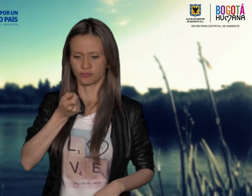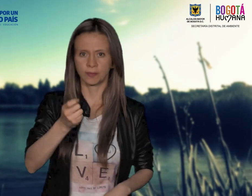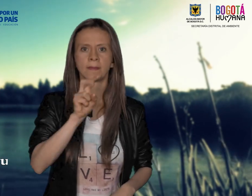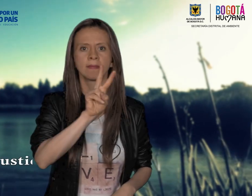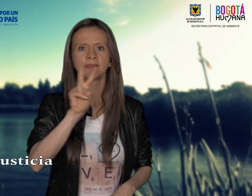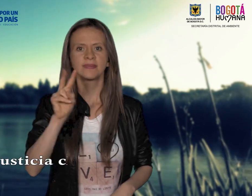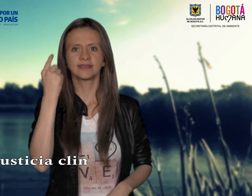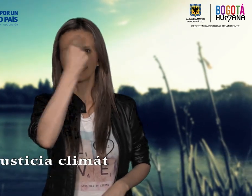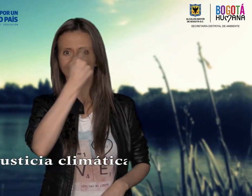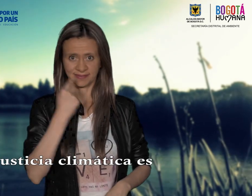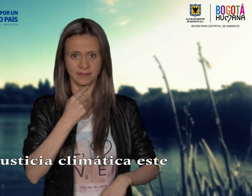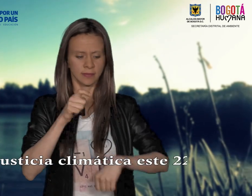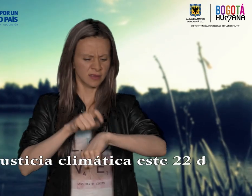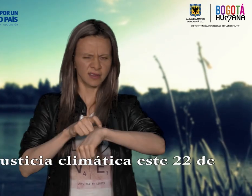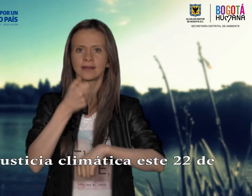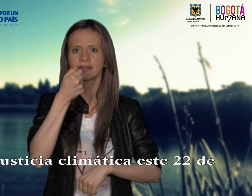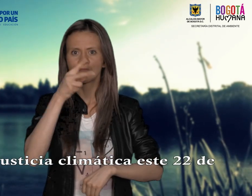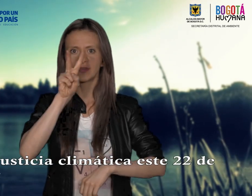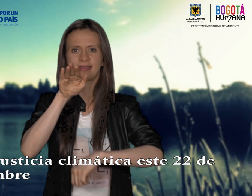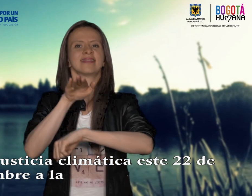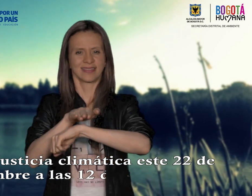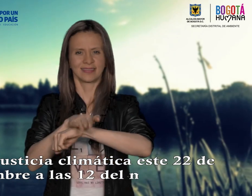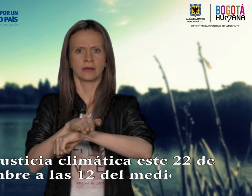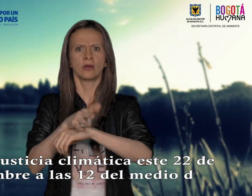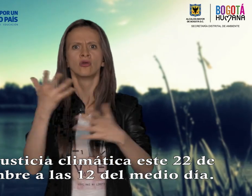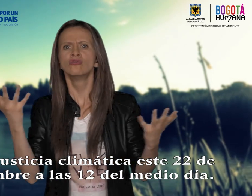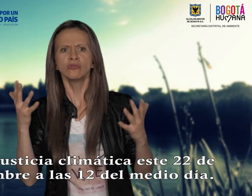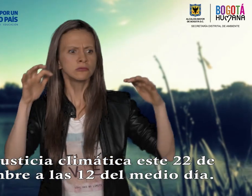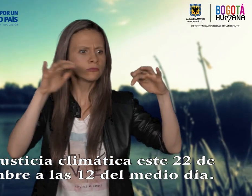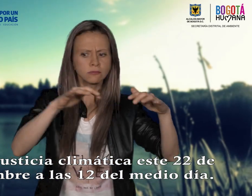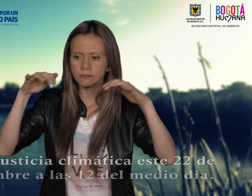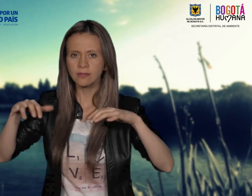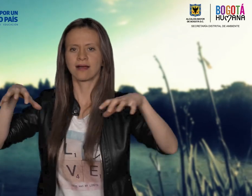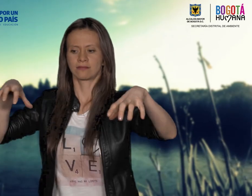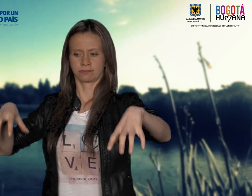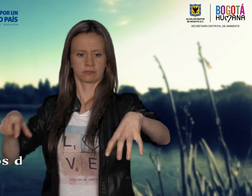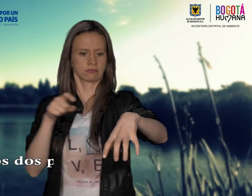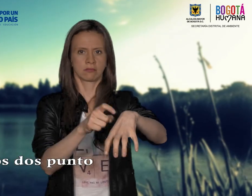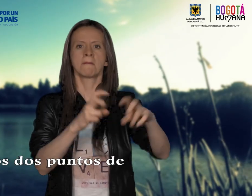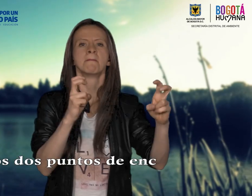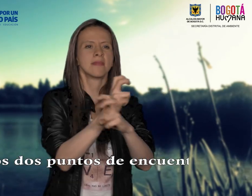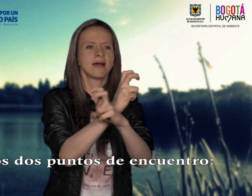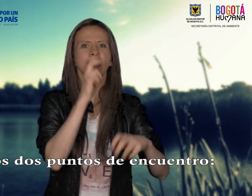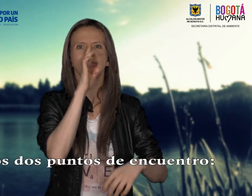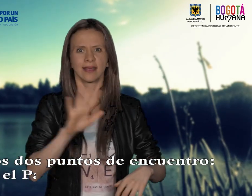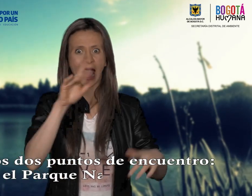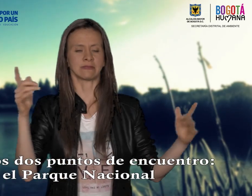climática este 22 de septiembre a las 12 del mediodía. Tenemos dos puntos de encuentro, el Parque